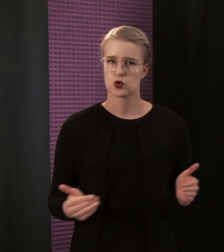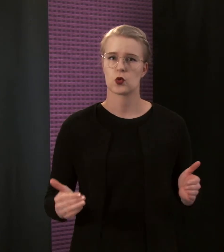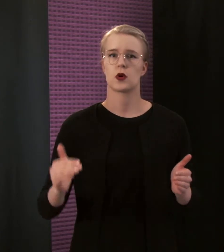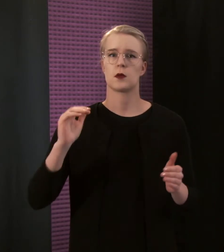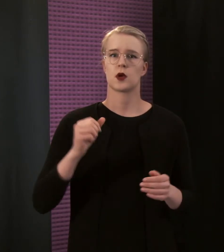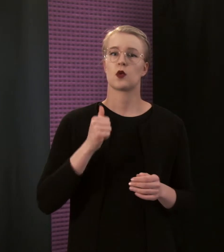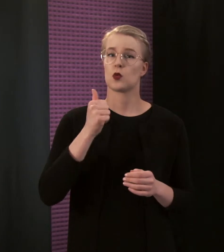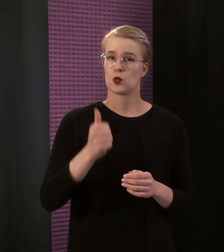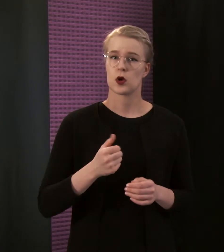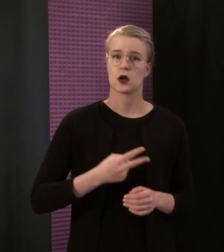vuonna 2018.